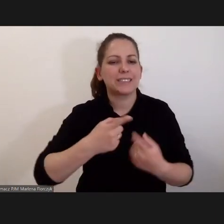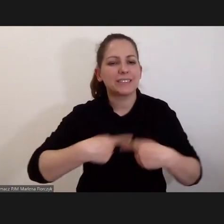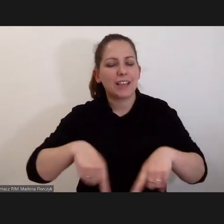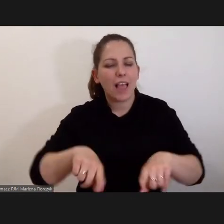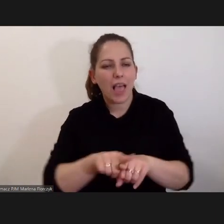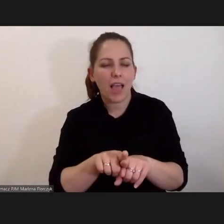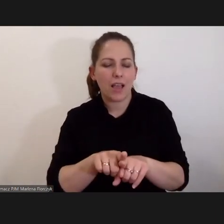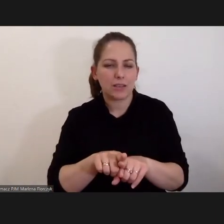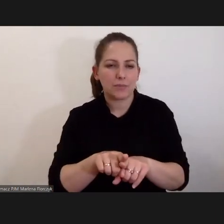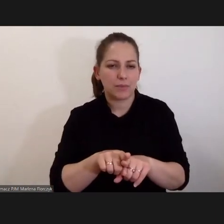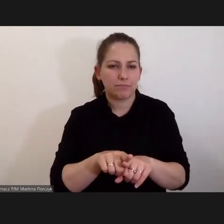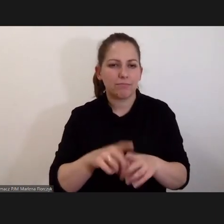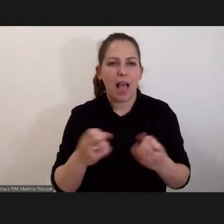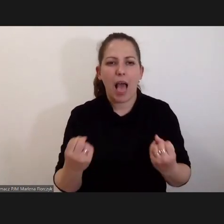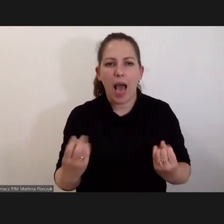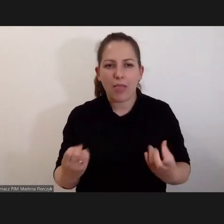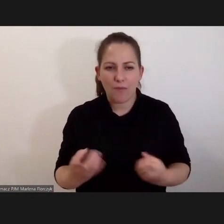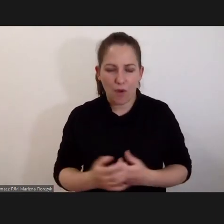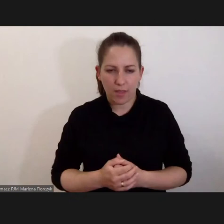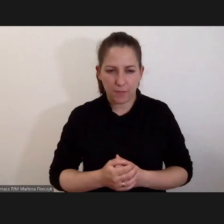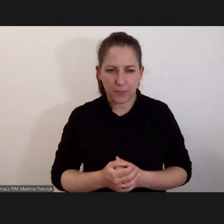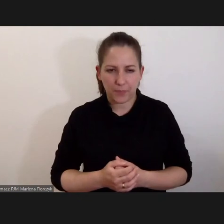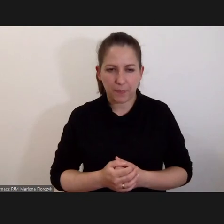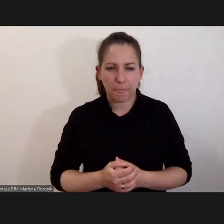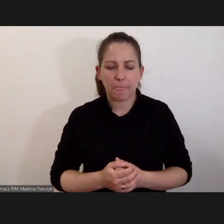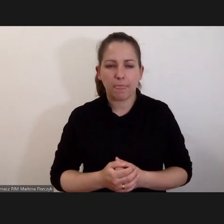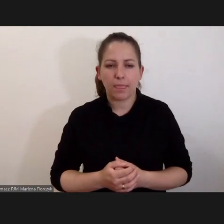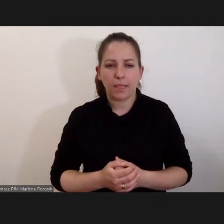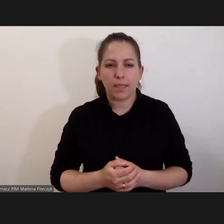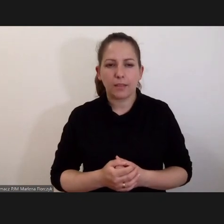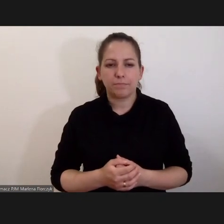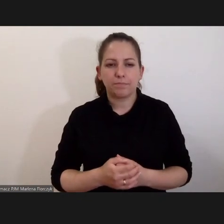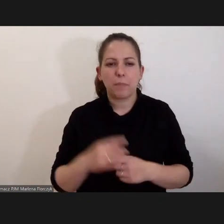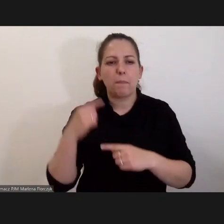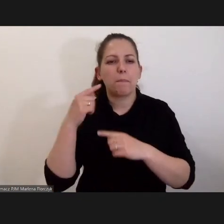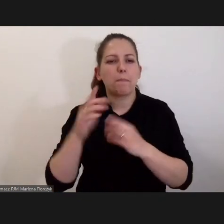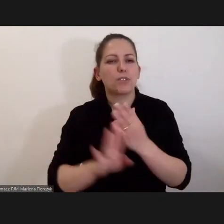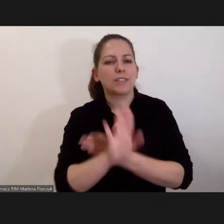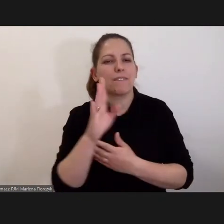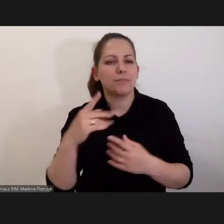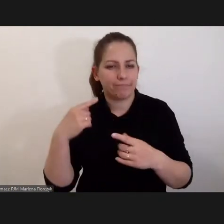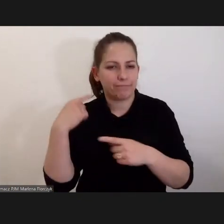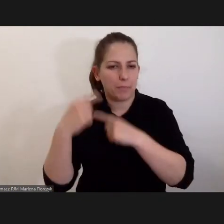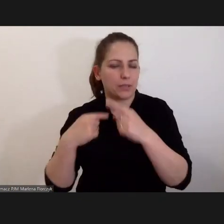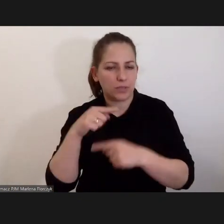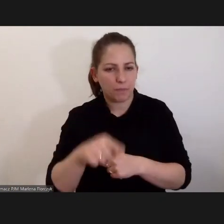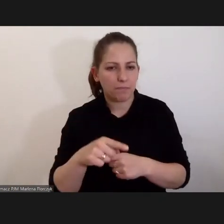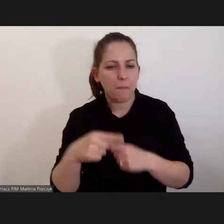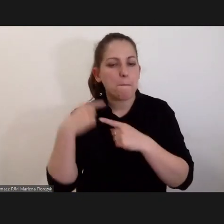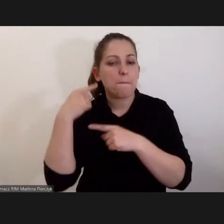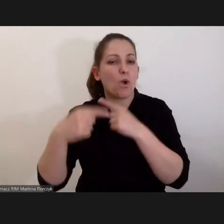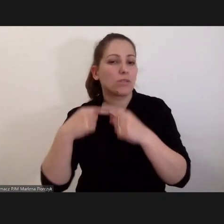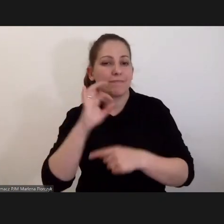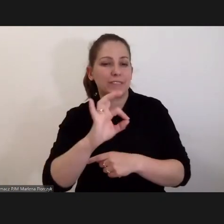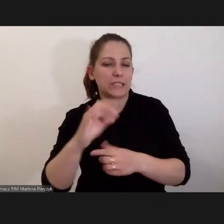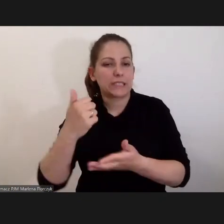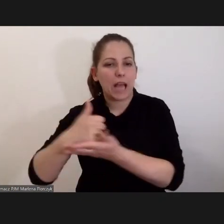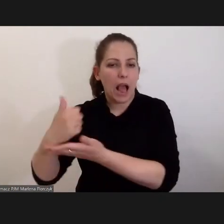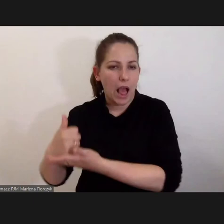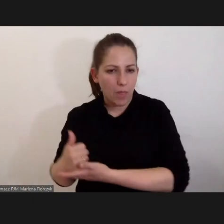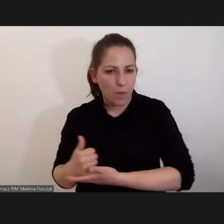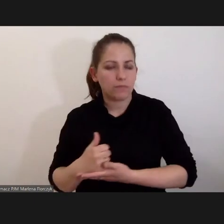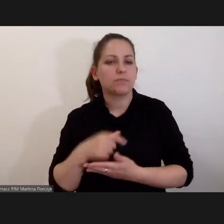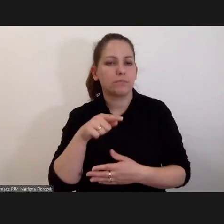adwokatów, przedstawicieli procesowych w postępowaniu i tam prezentują swoje stanowiska i efektywnie